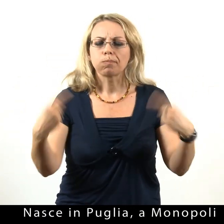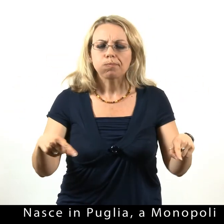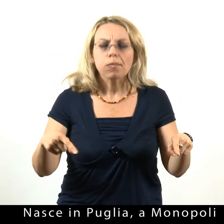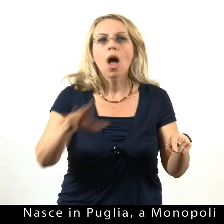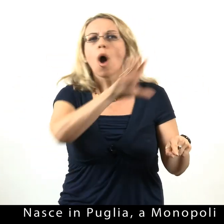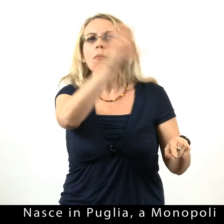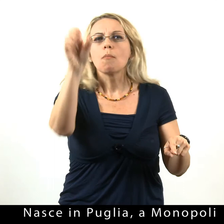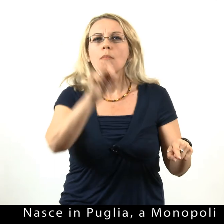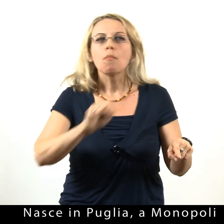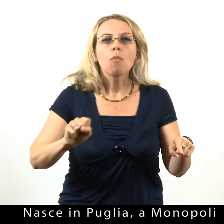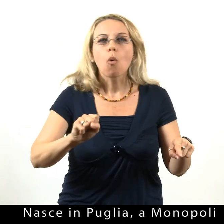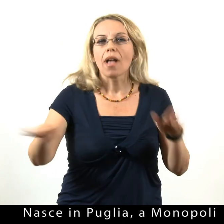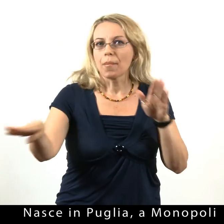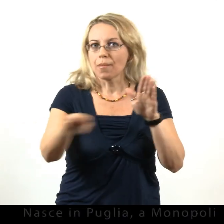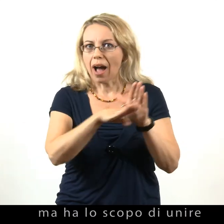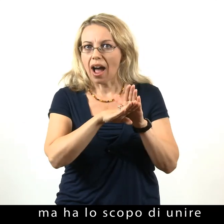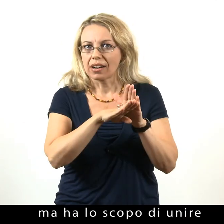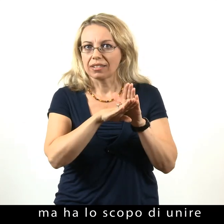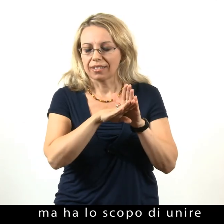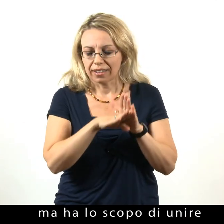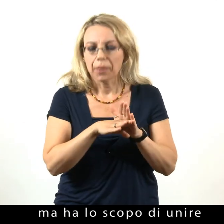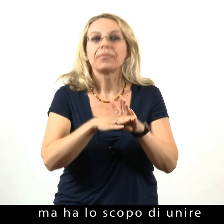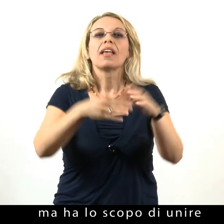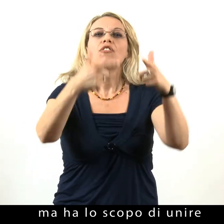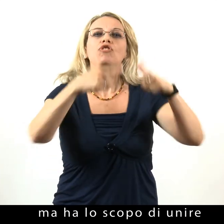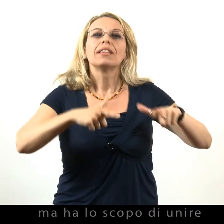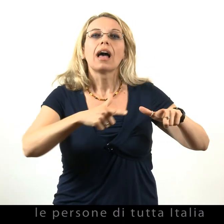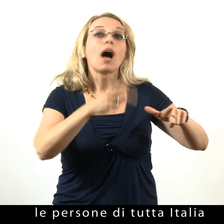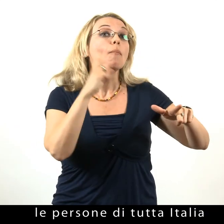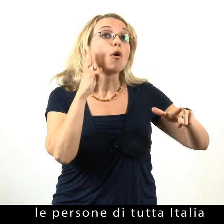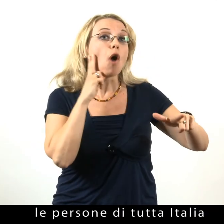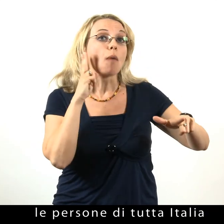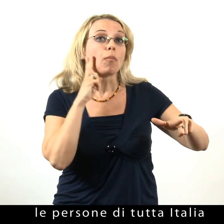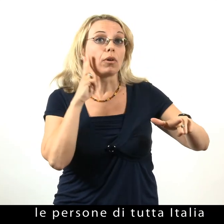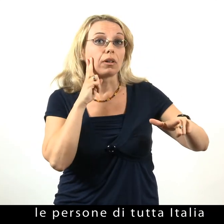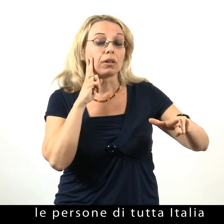Nasce in Puglia, a Monopoli, ma ha lo scopo di unire le persone di tutta Italia,